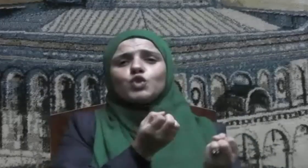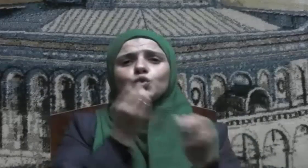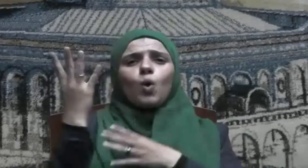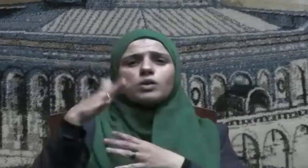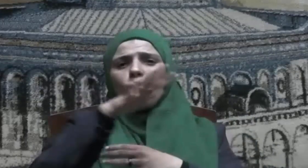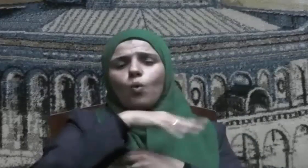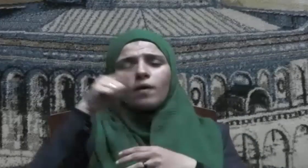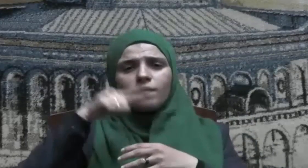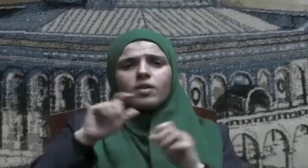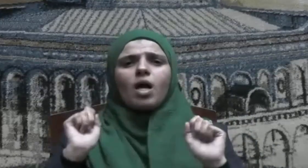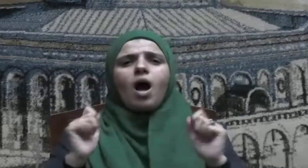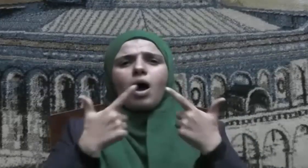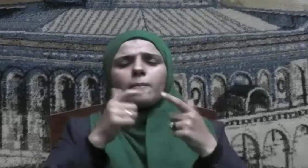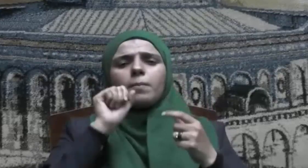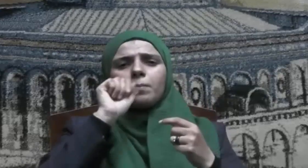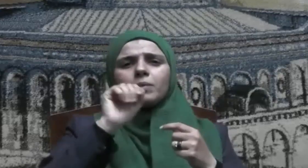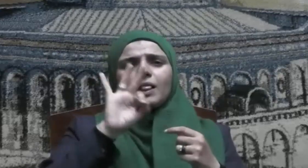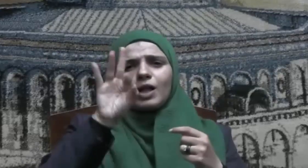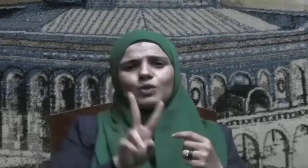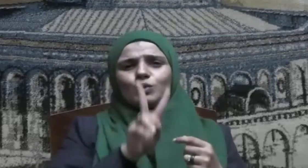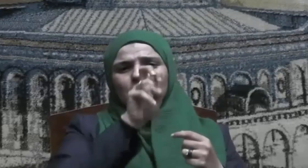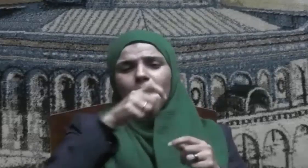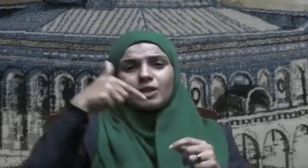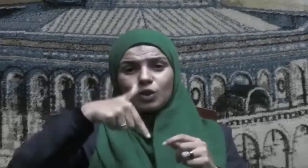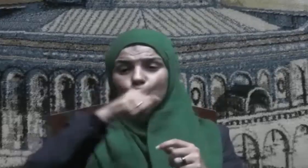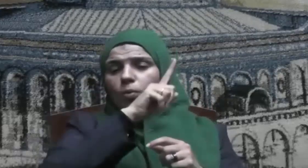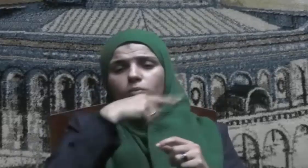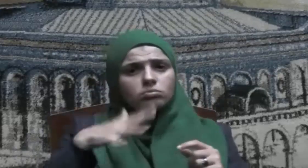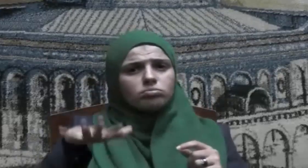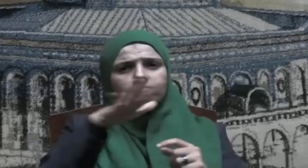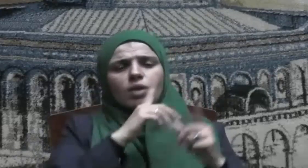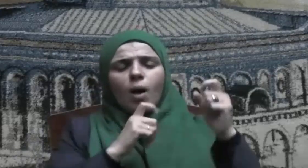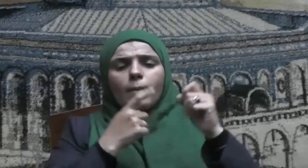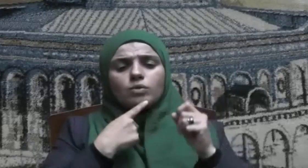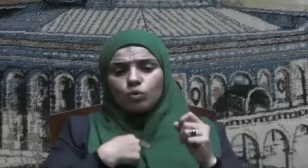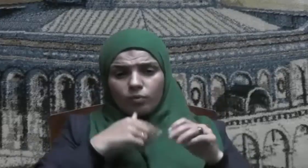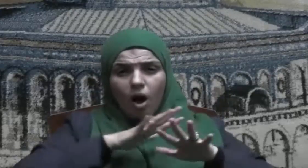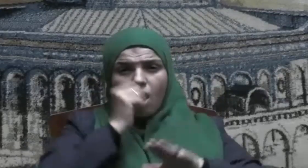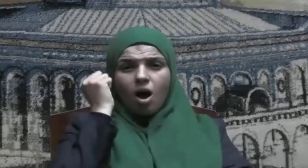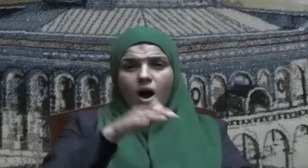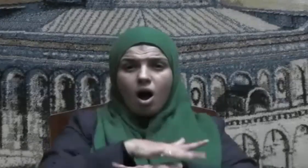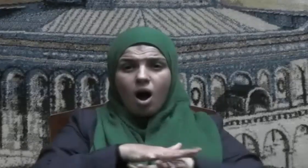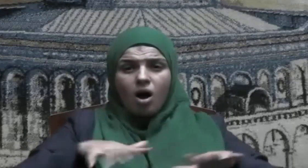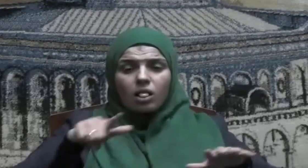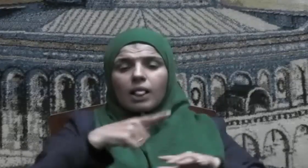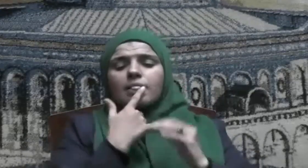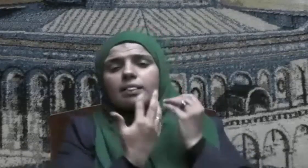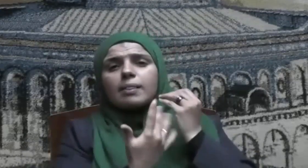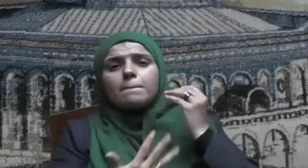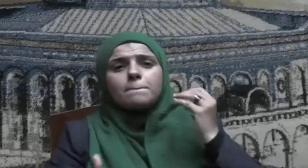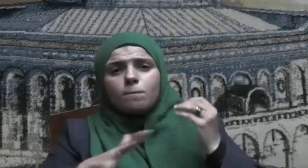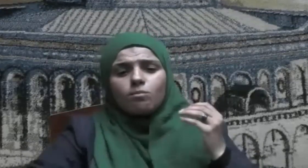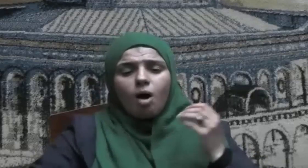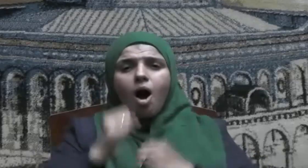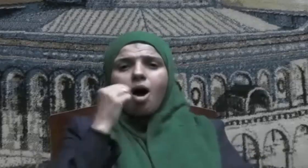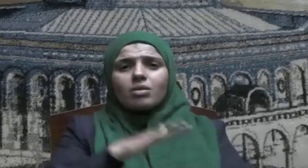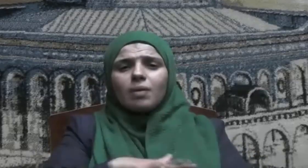العروف الخائدة أولئك الذين اغتوت بجمائهم الزكية أرض مصر الطائرة